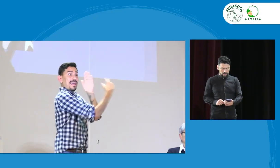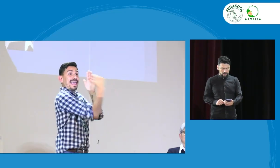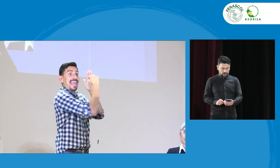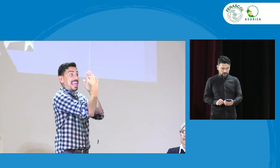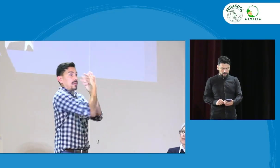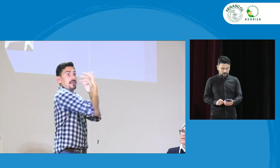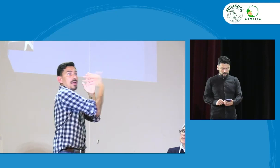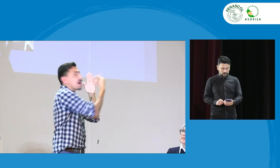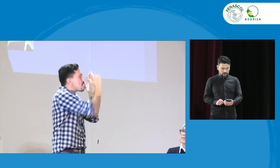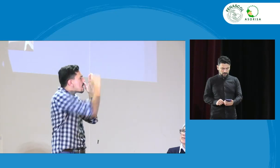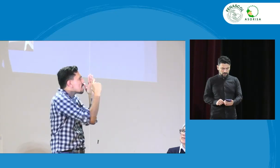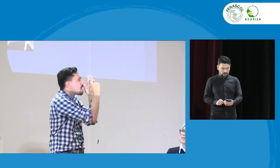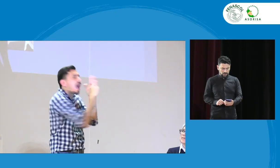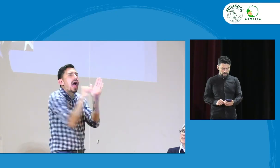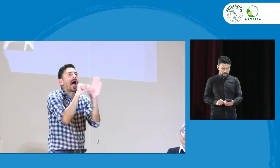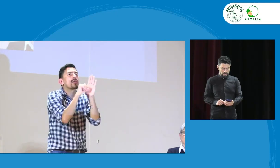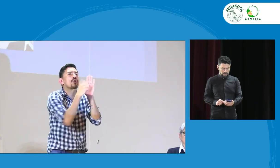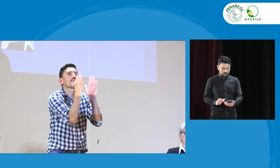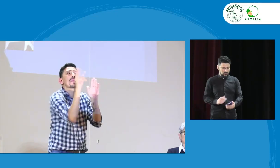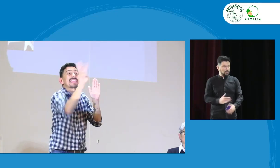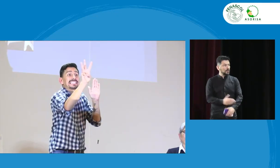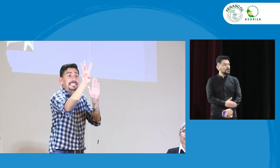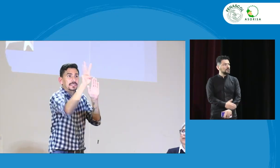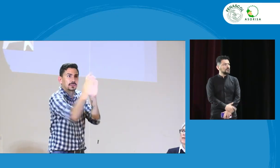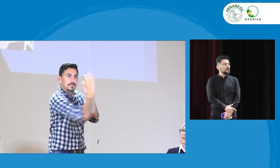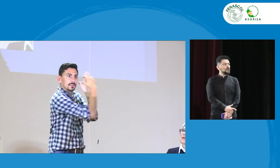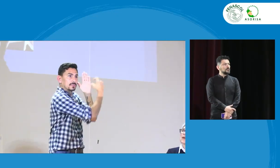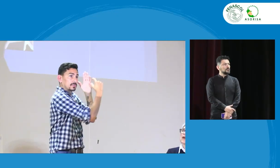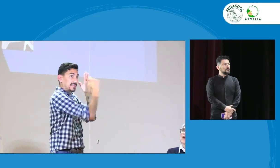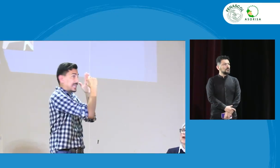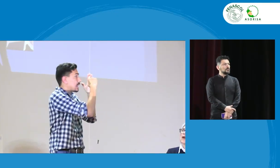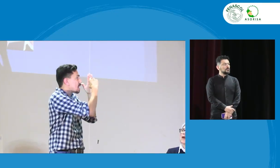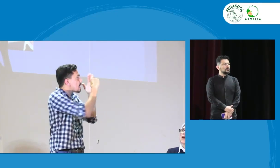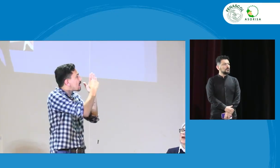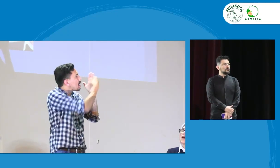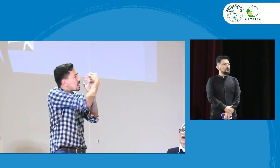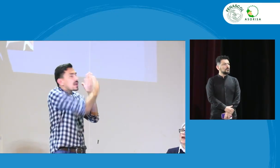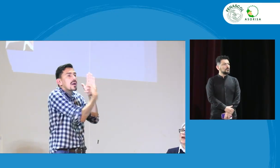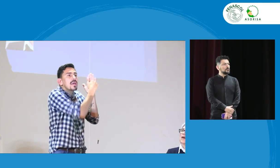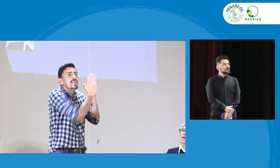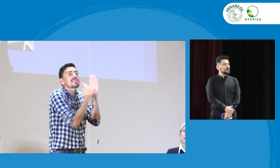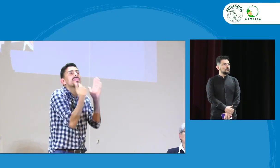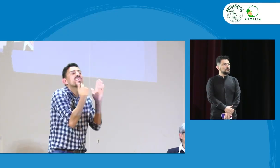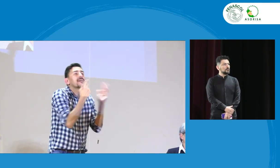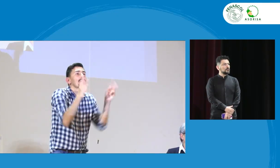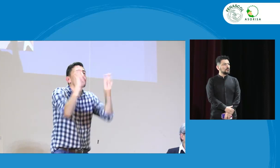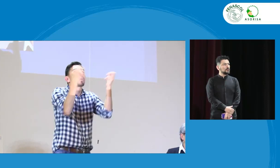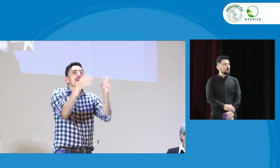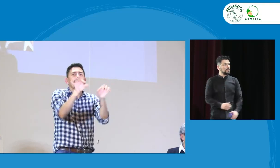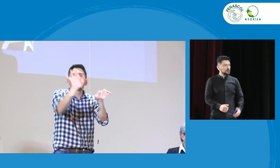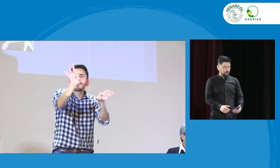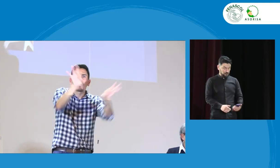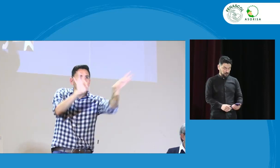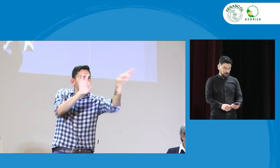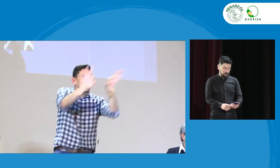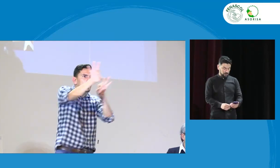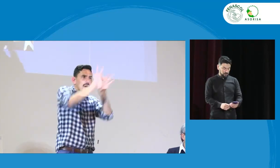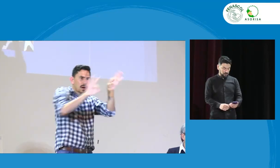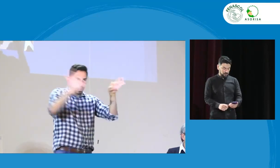Entonces, en el artículo 3, en este artículo vamos a encontrar el